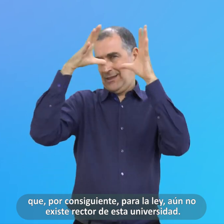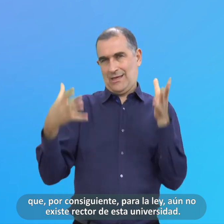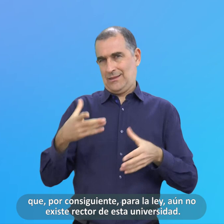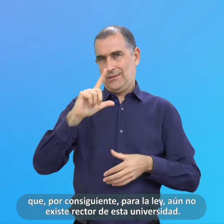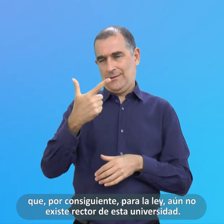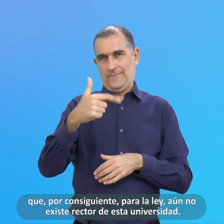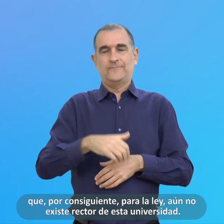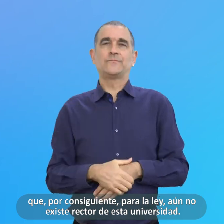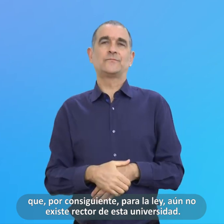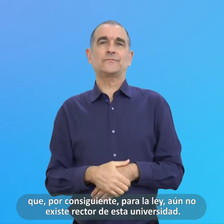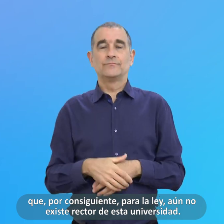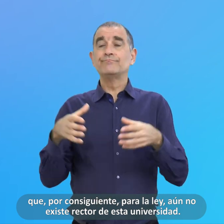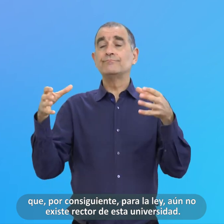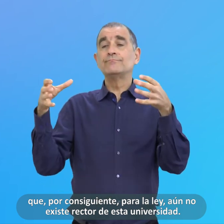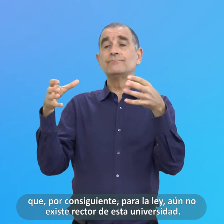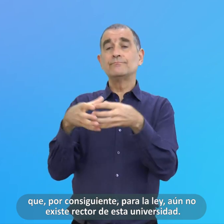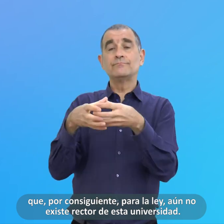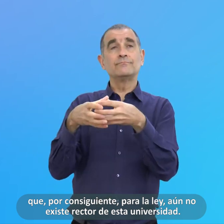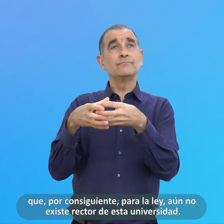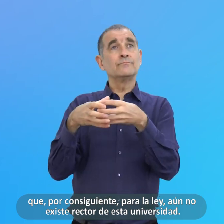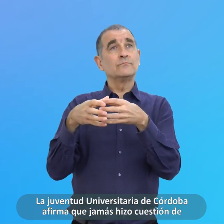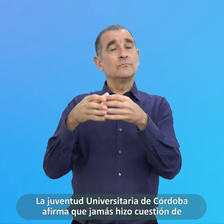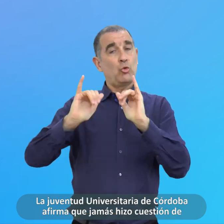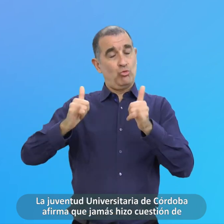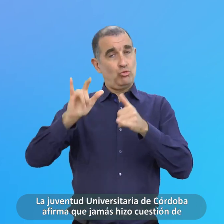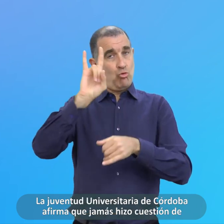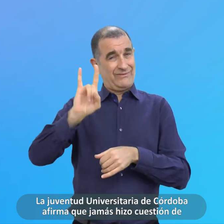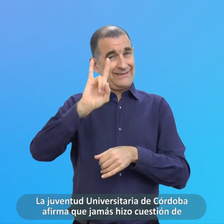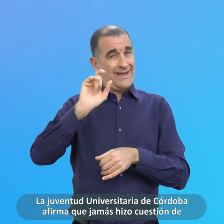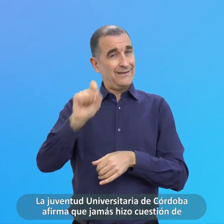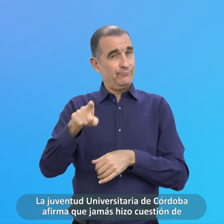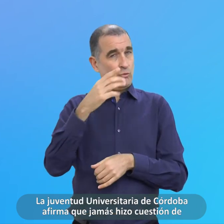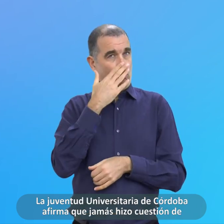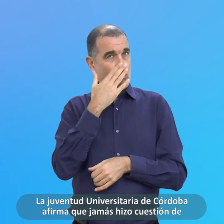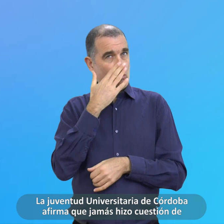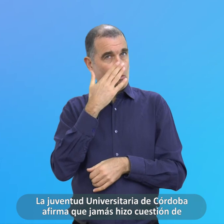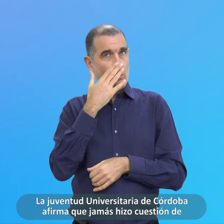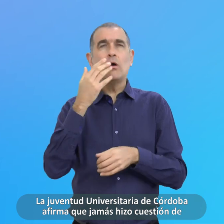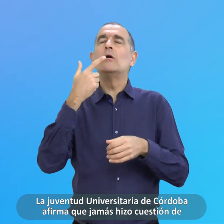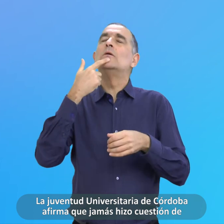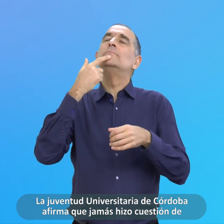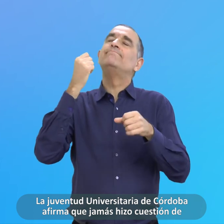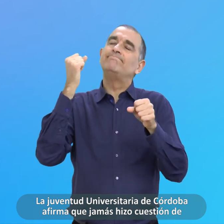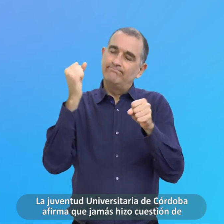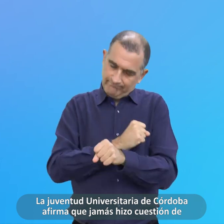Rector De Esta Universidad La Juventud Universitaria De Córdoba Afirma Que